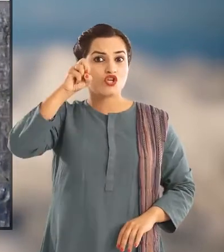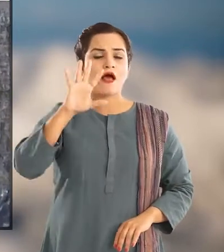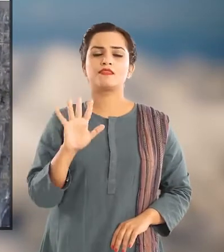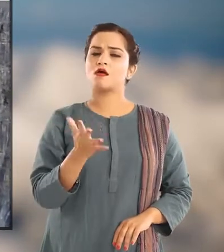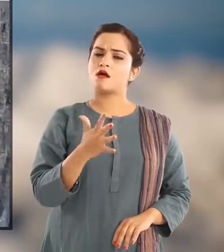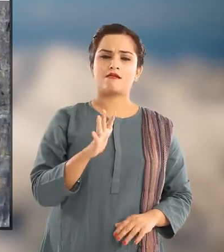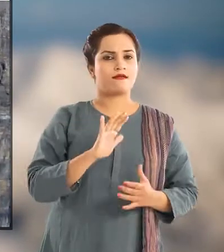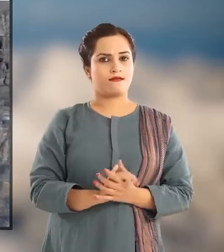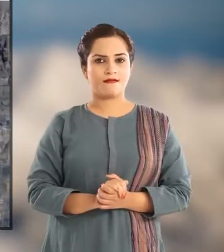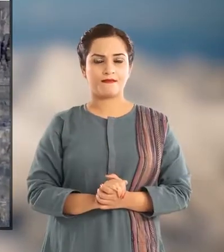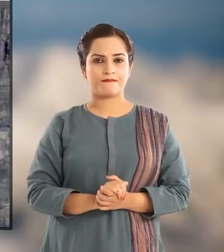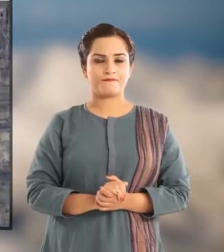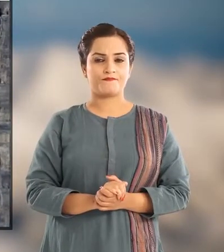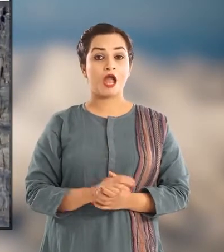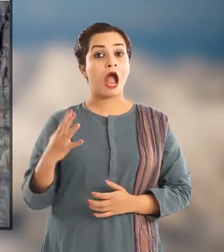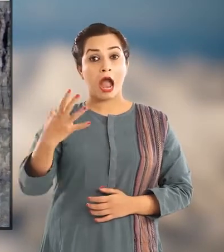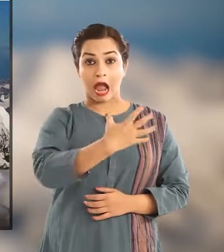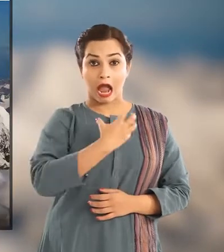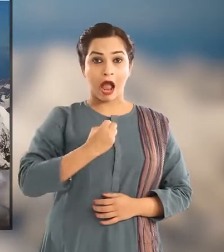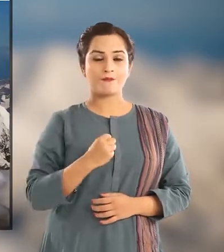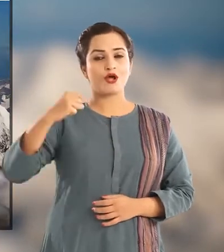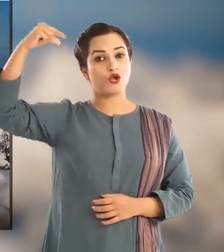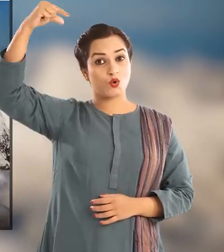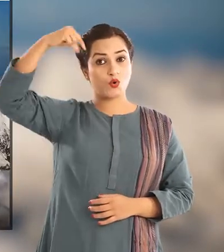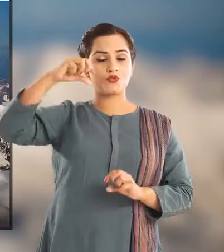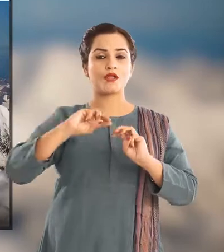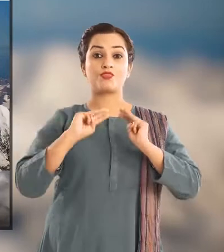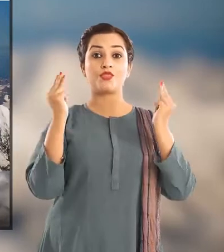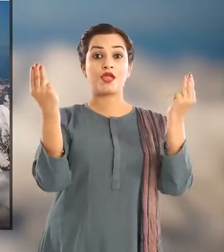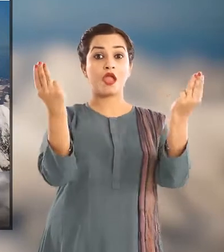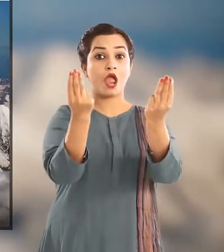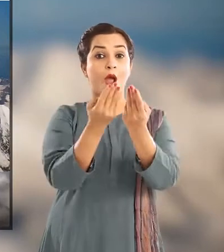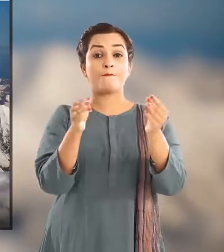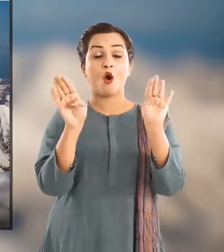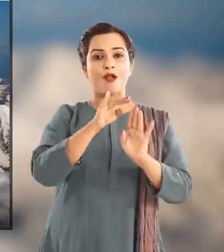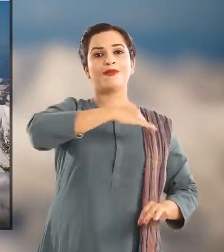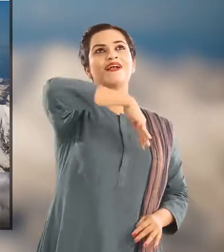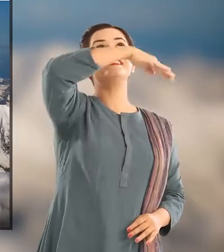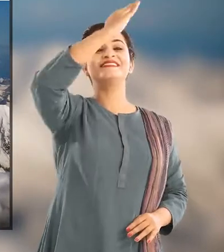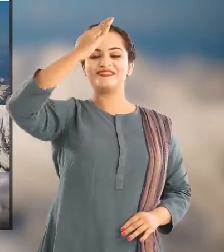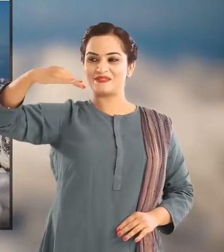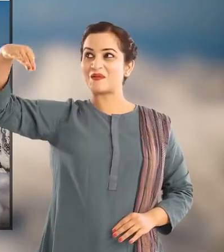यानी नौन लिविंग हैं हमारे पुद्रती महौल में माउंटिन्स,